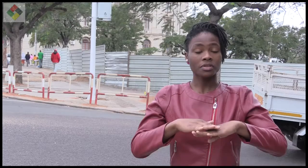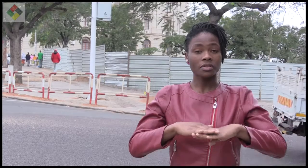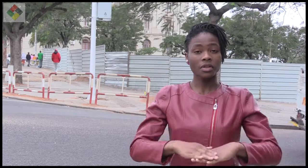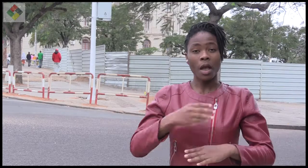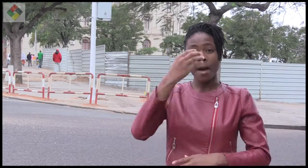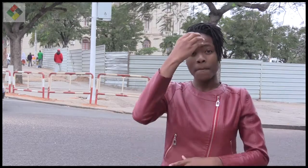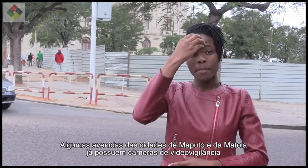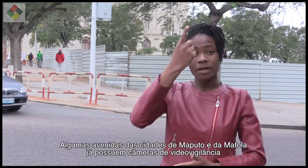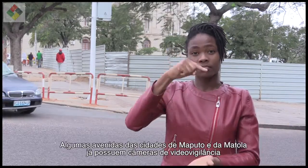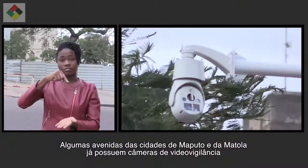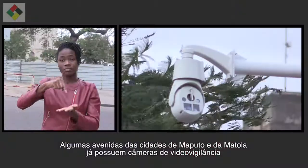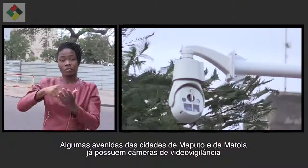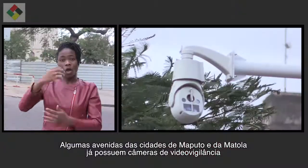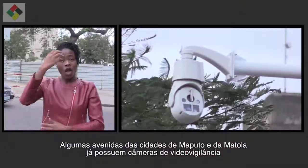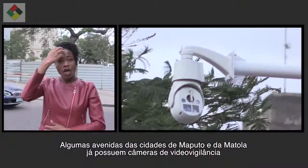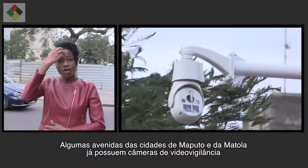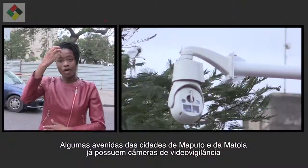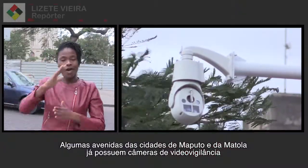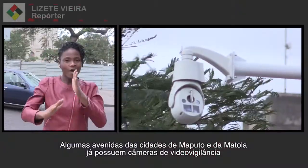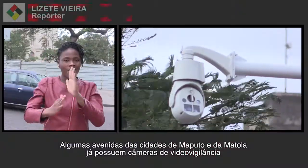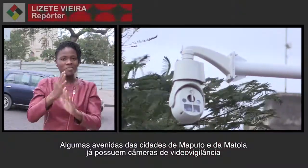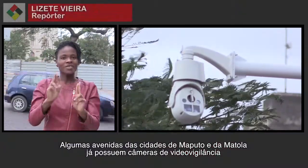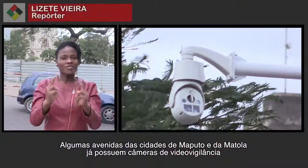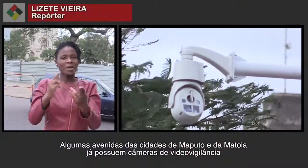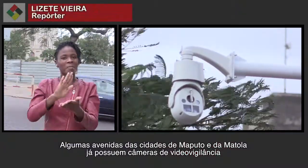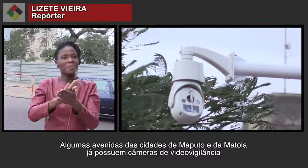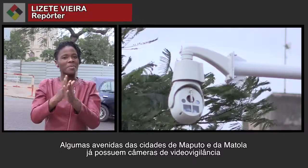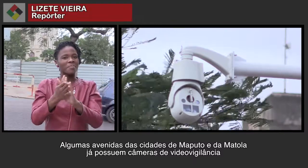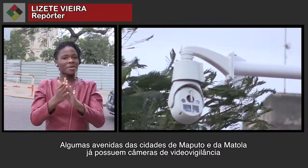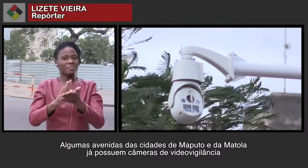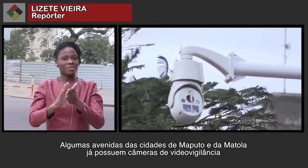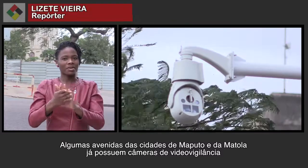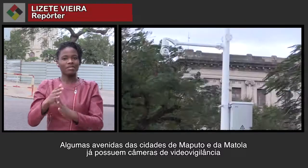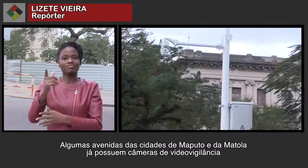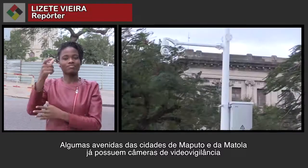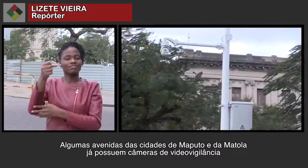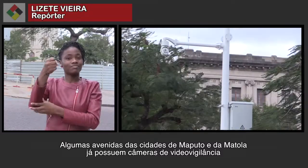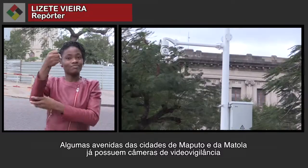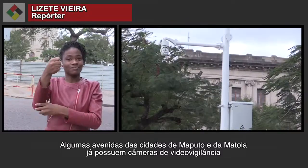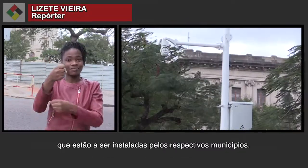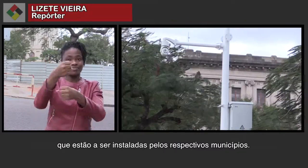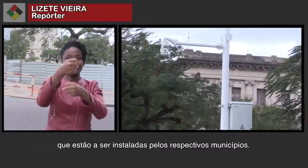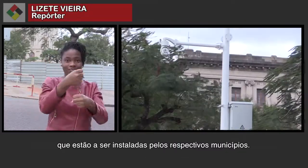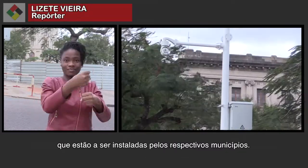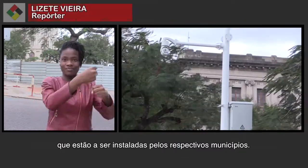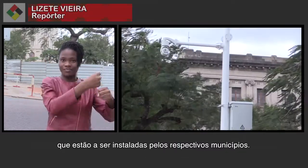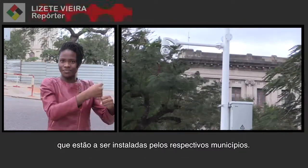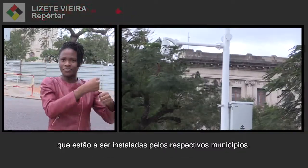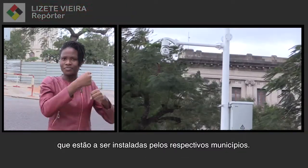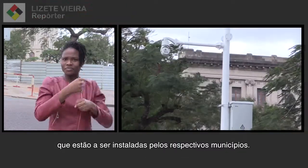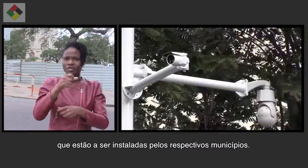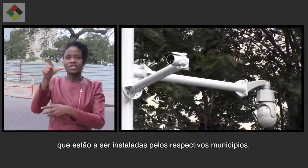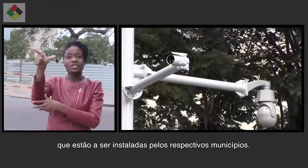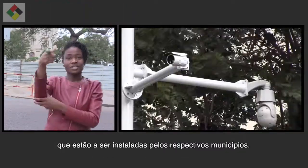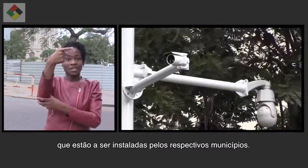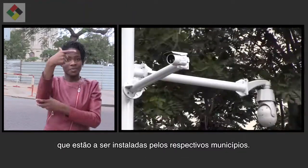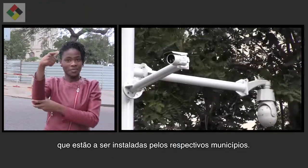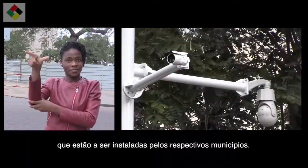Algumas avenidas das cidades de Maputo e Damatola já contam com câmeras de videovigilância que estão a ser instaladas